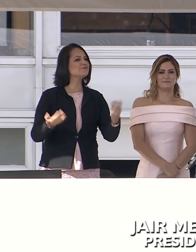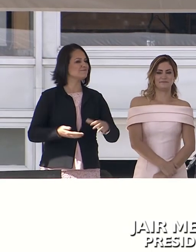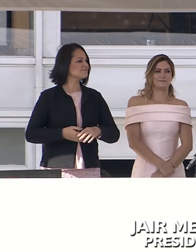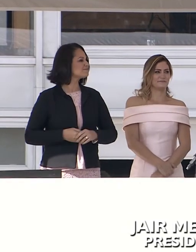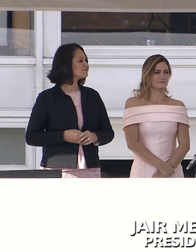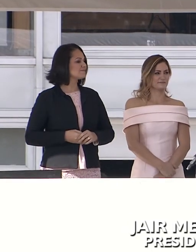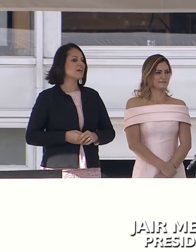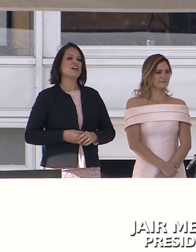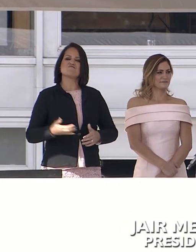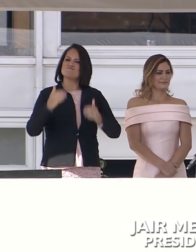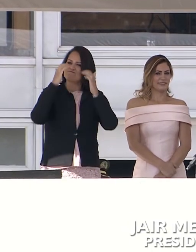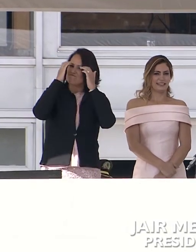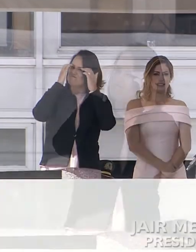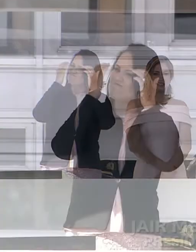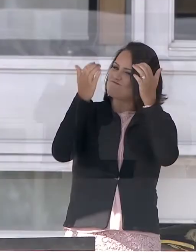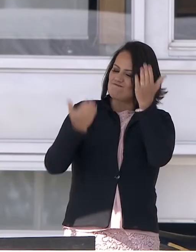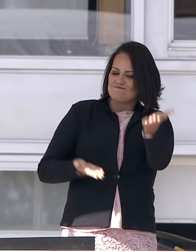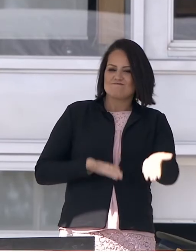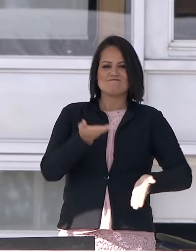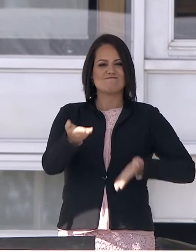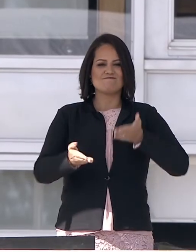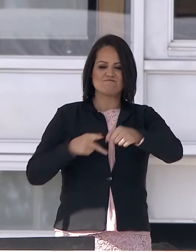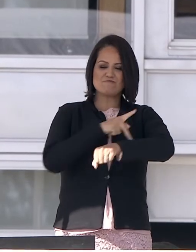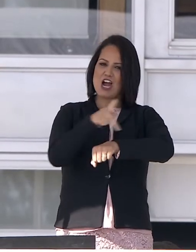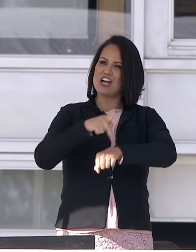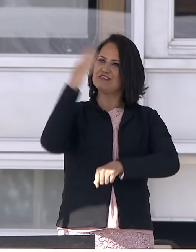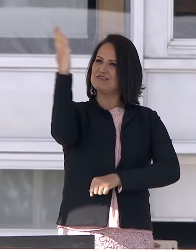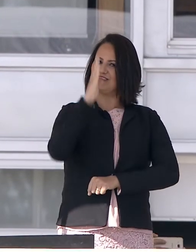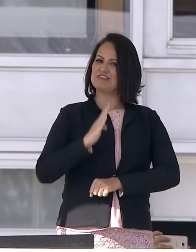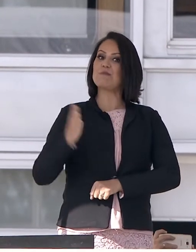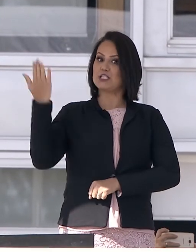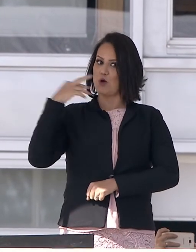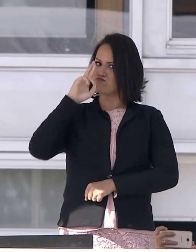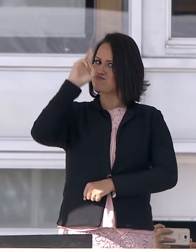Servir a pátria como chefe do Executivo.